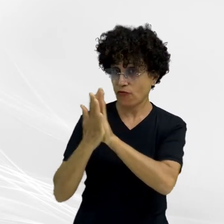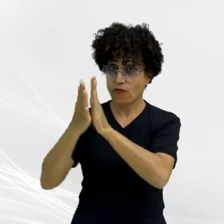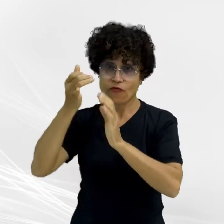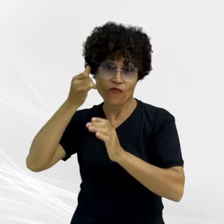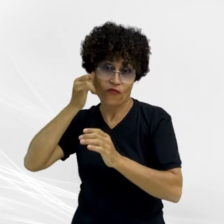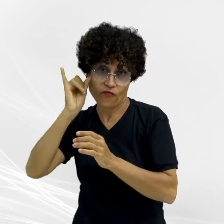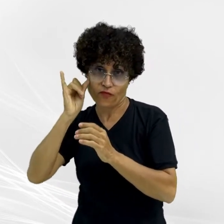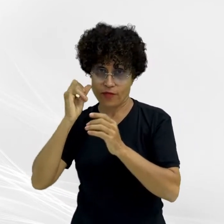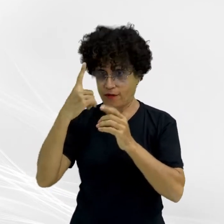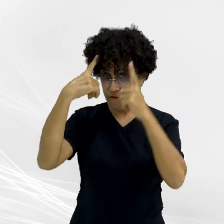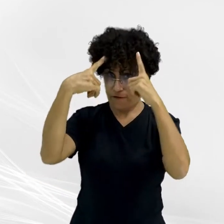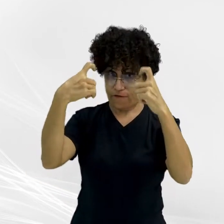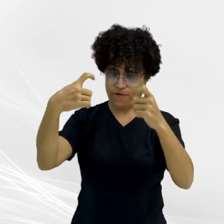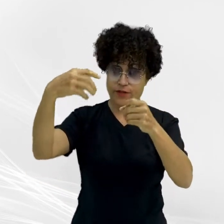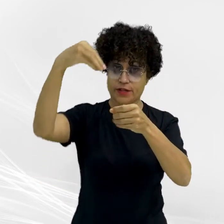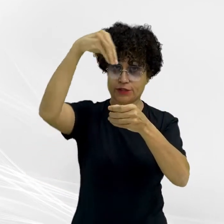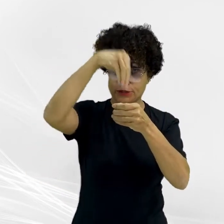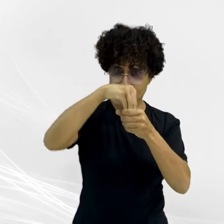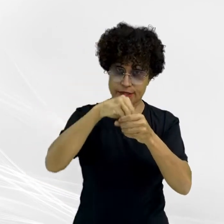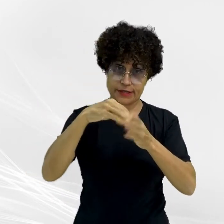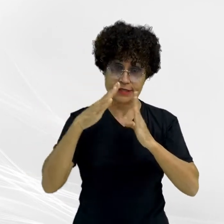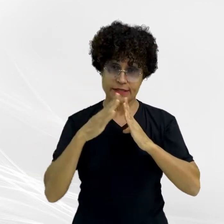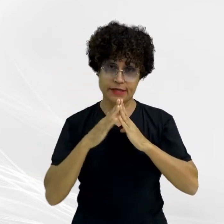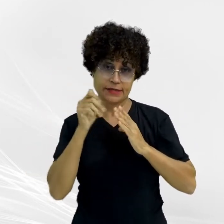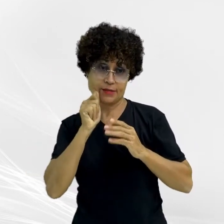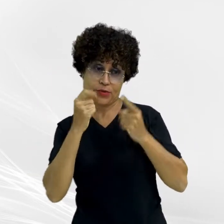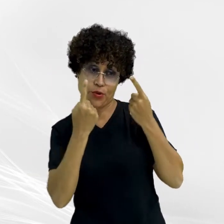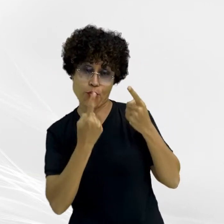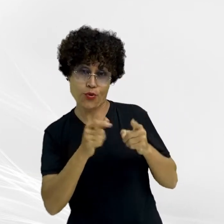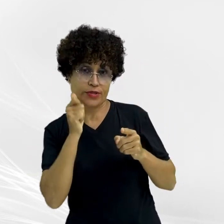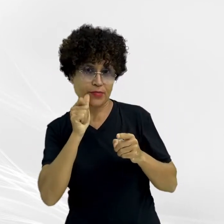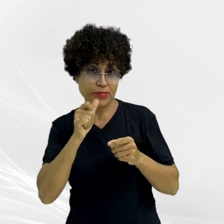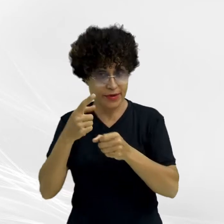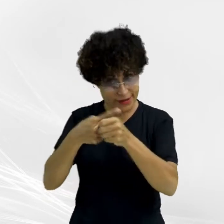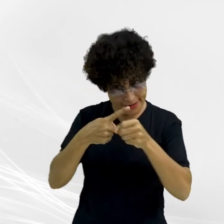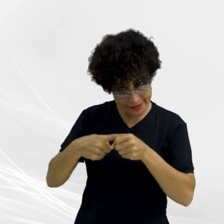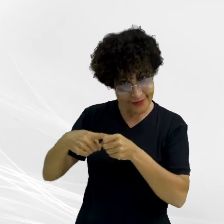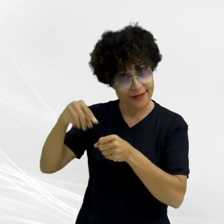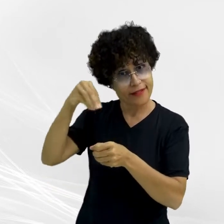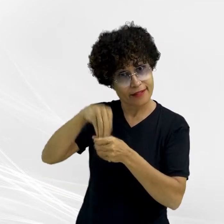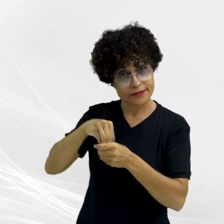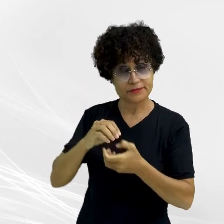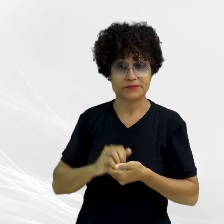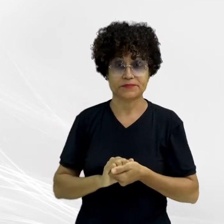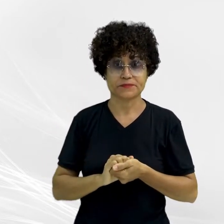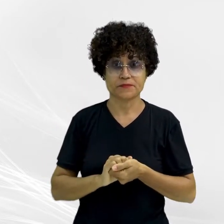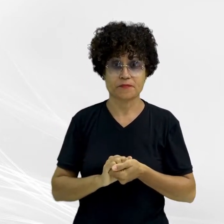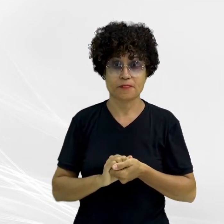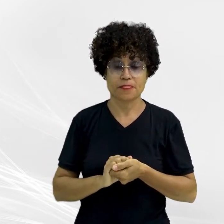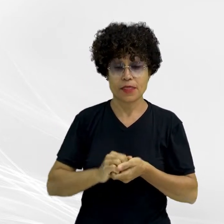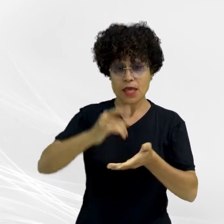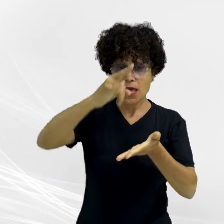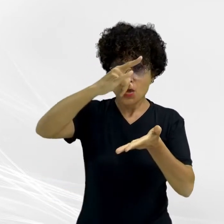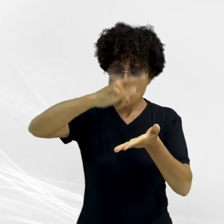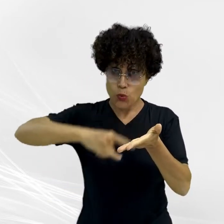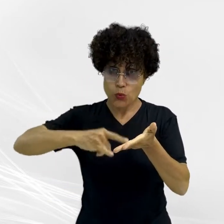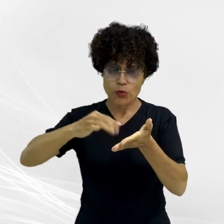Doméstica e Familiar contra a Mulher de Primavera do Leste, a 231 quilômetros de Cuiabá. O documento foi